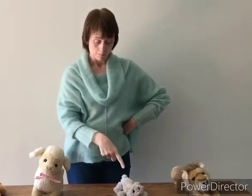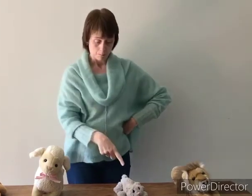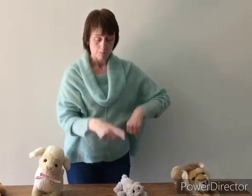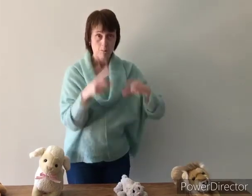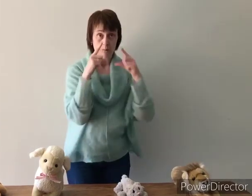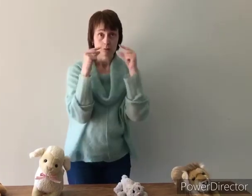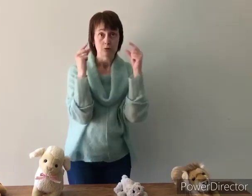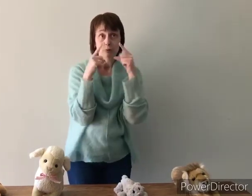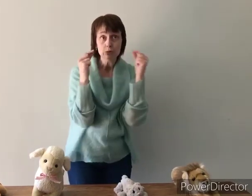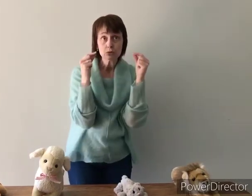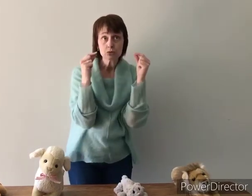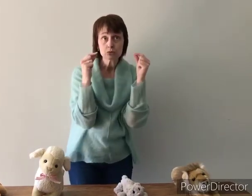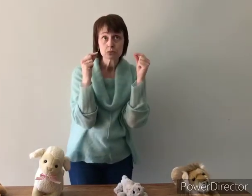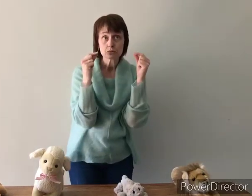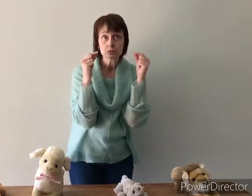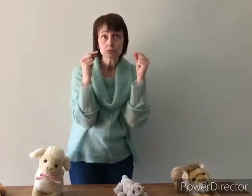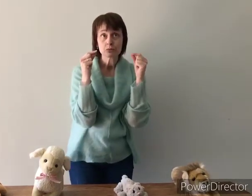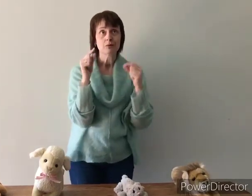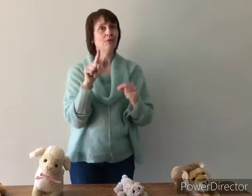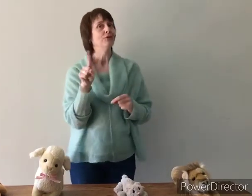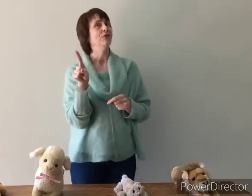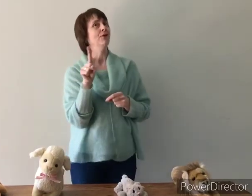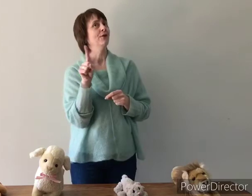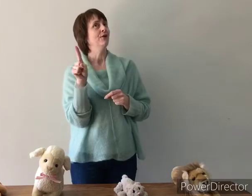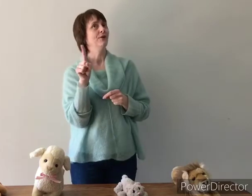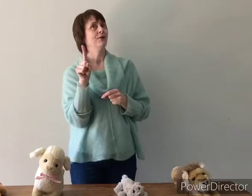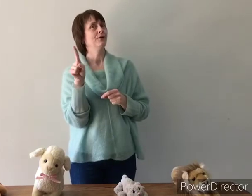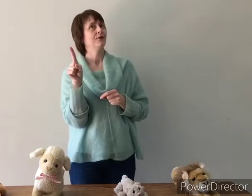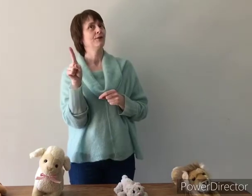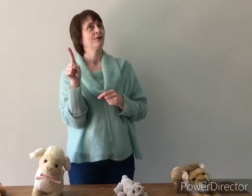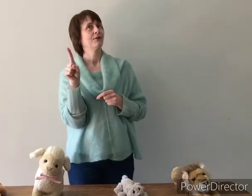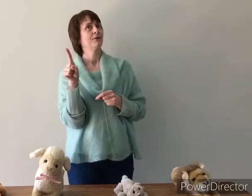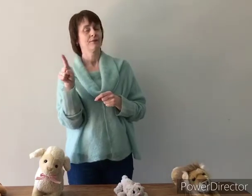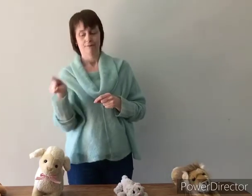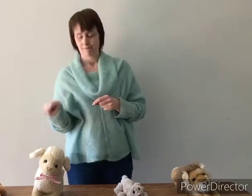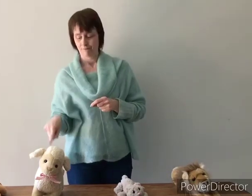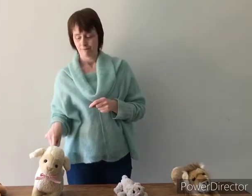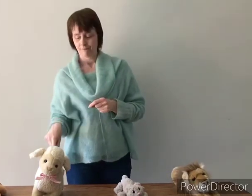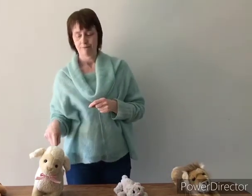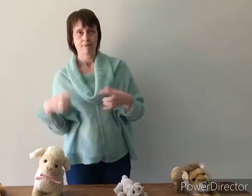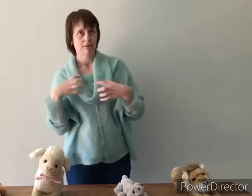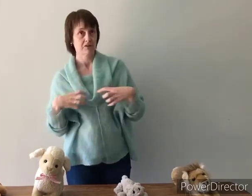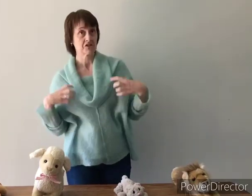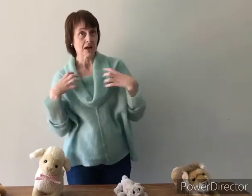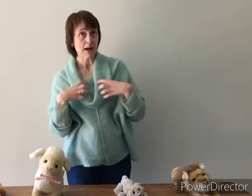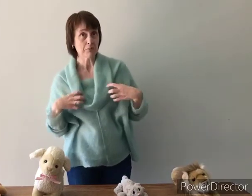De poes. Nee. Het schaap.